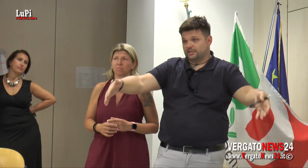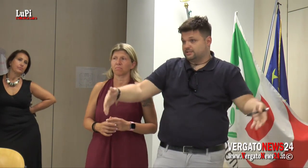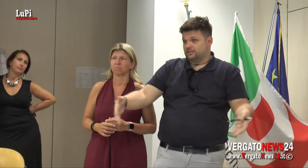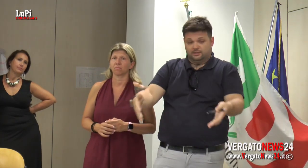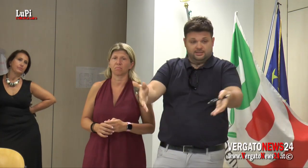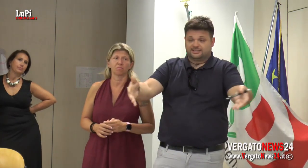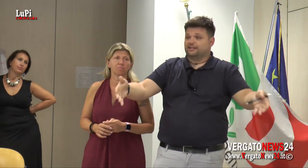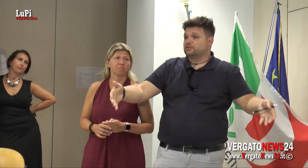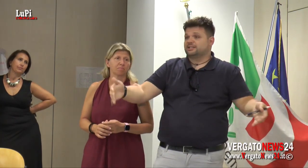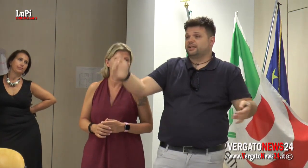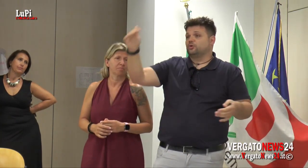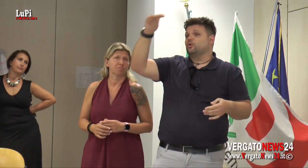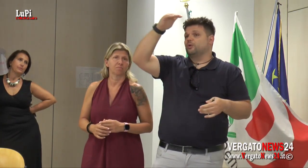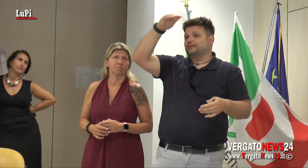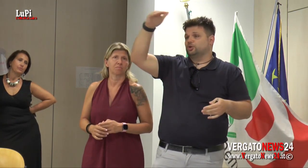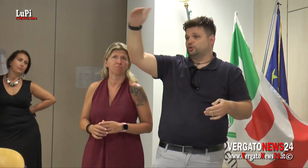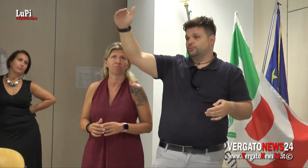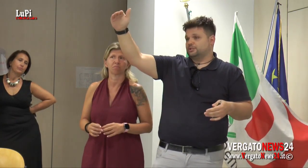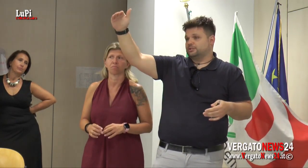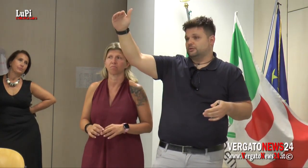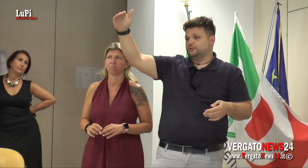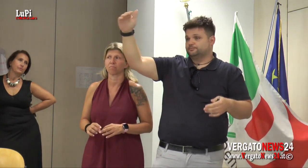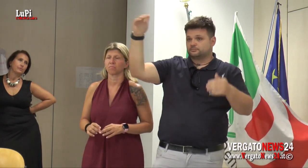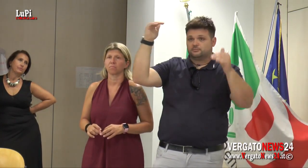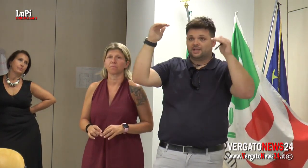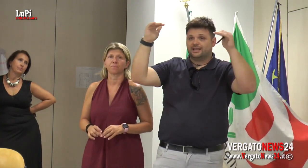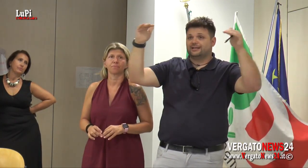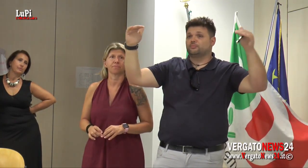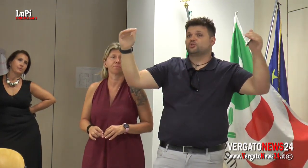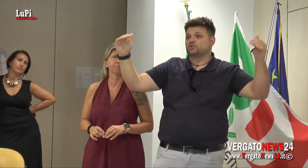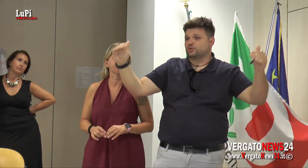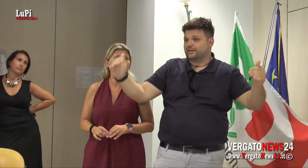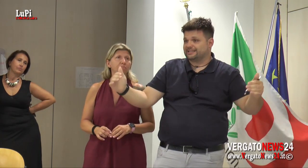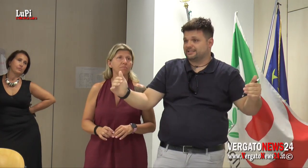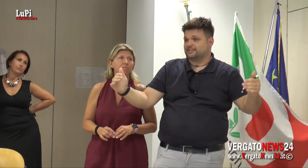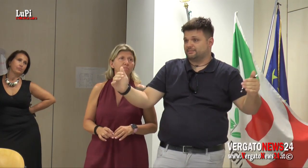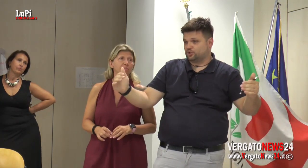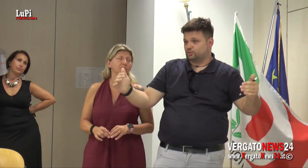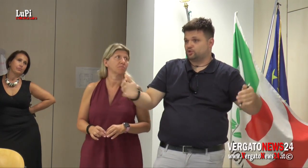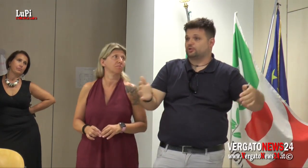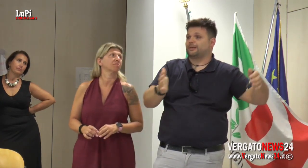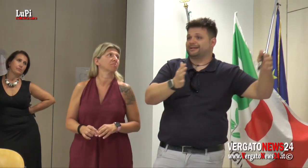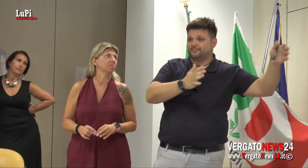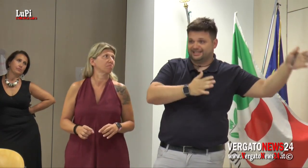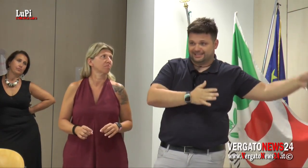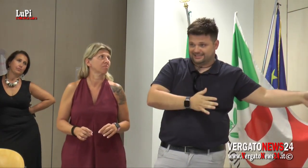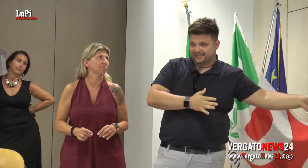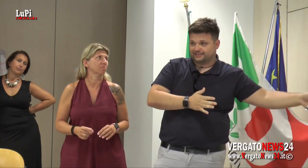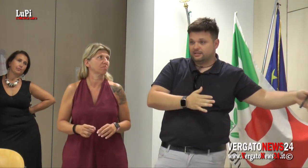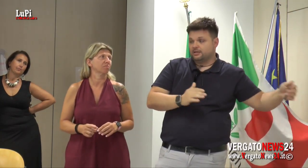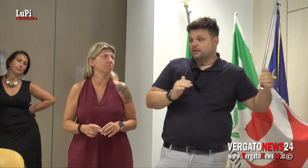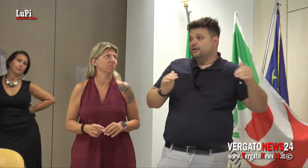gli ultimi che si stanno inserendo con 48 posizioni che hanno messo in sicurezza il sistema 118, la parte